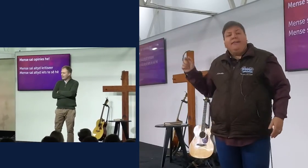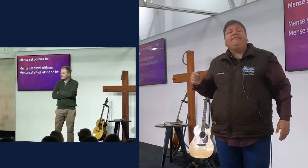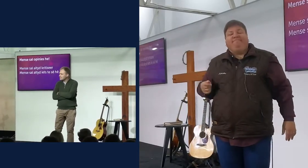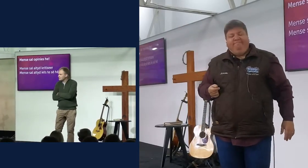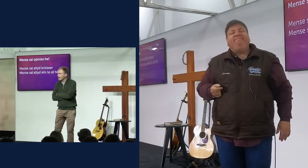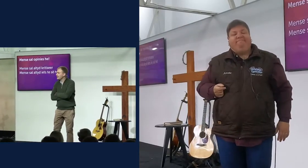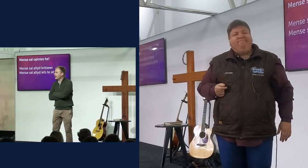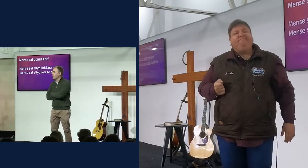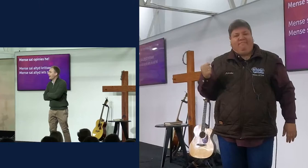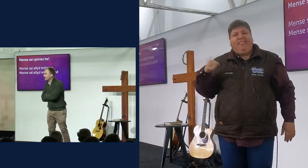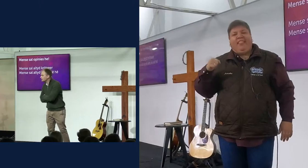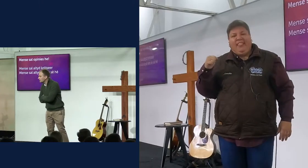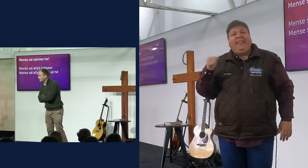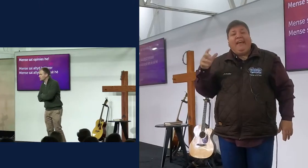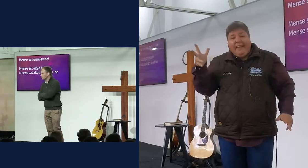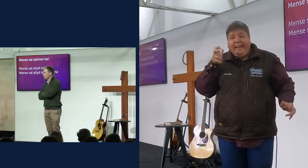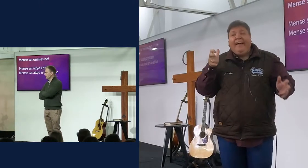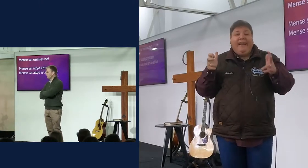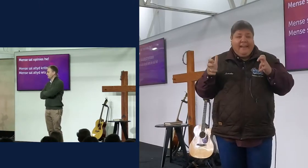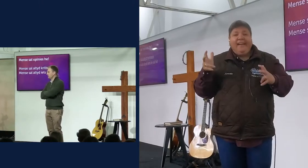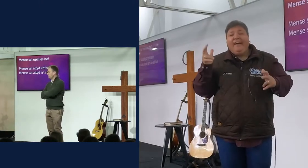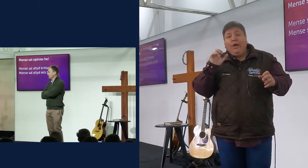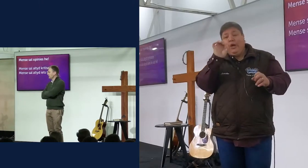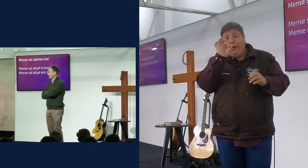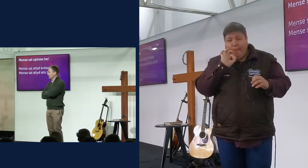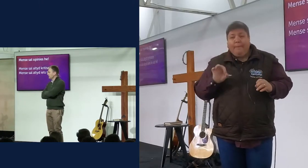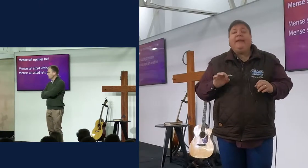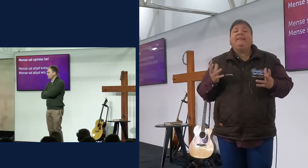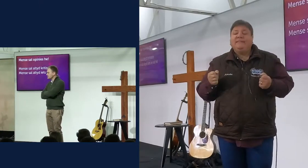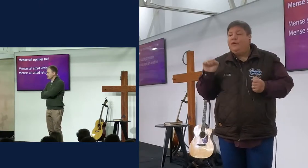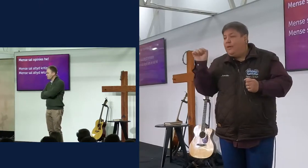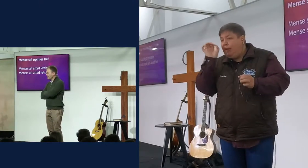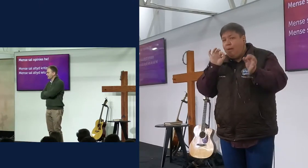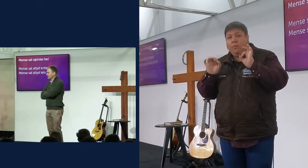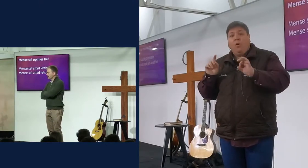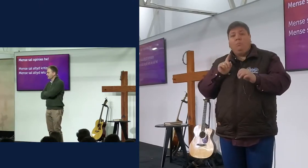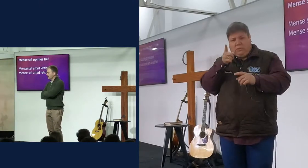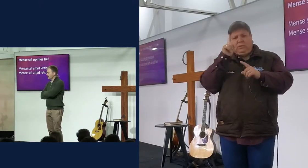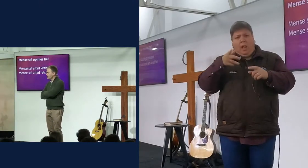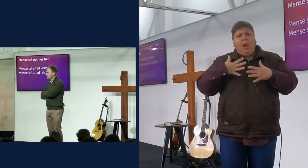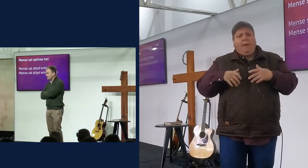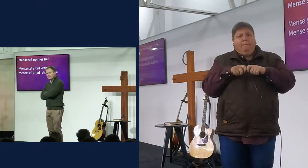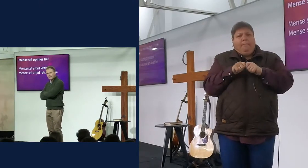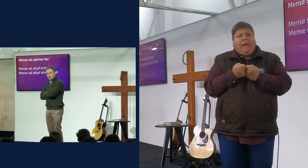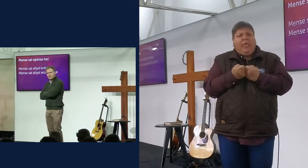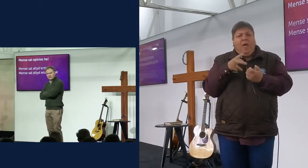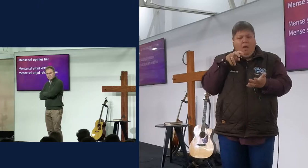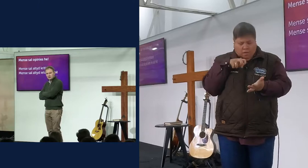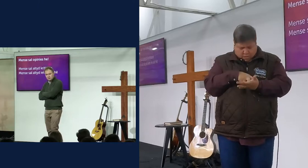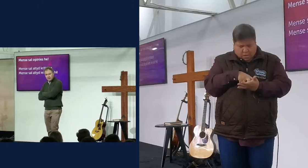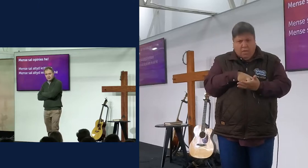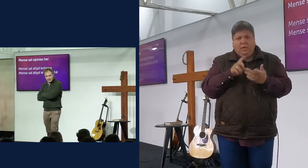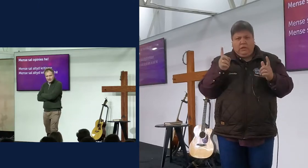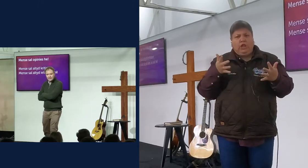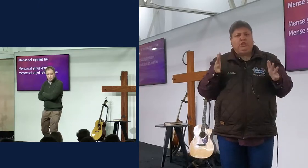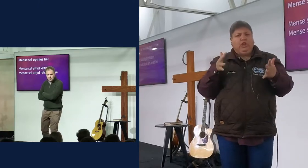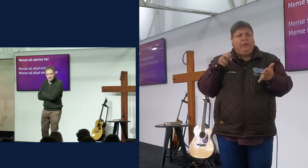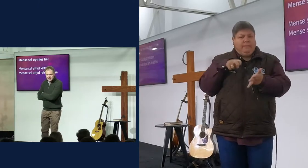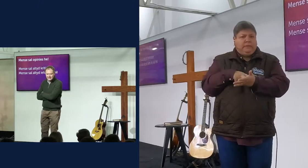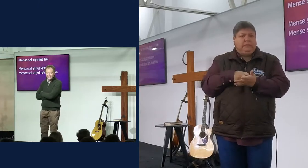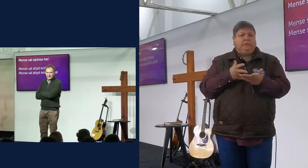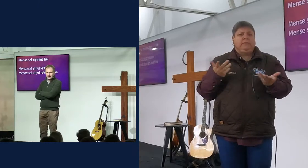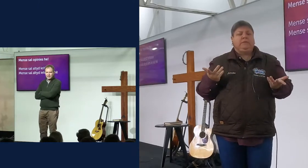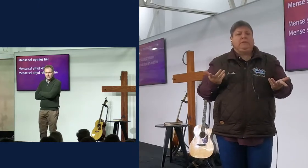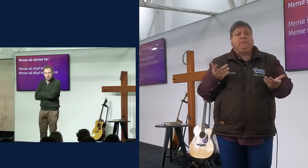ek luister nie meer, na elke ouse opinie nie, want het sal jou preek, en hoe verder jy kom met die heren, hoe meer kritiek en